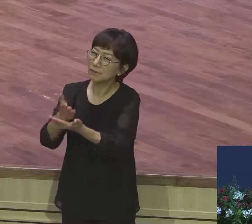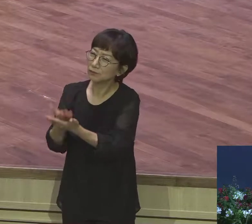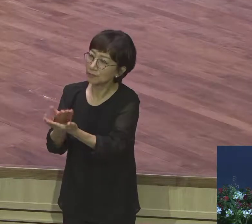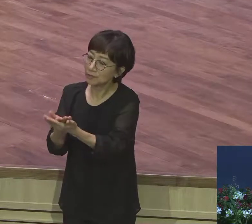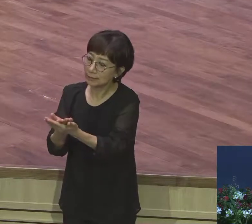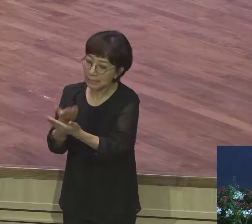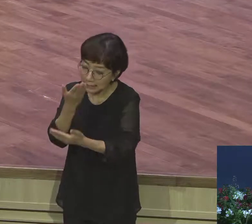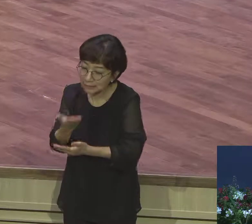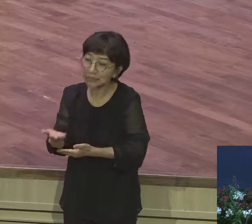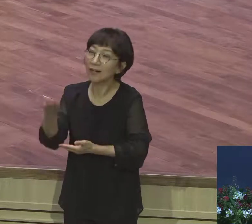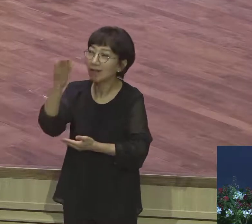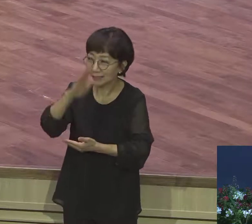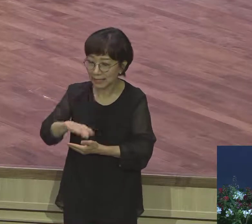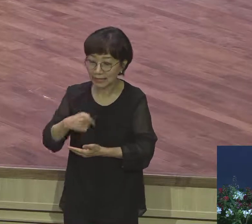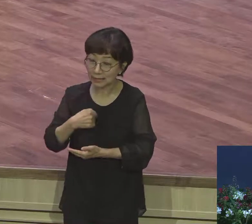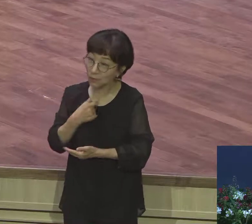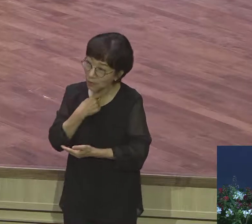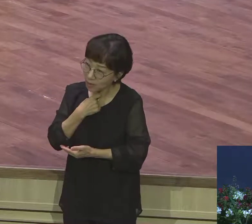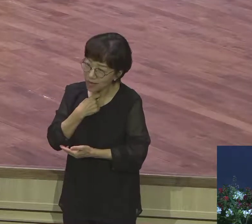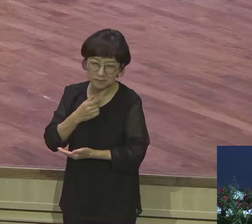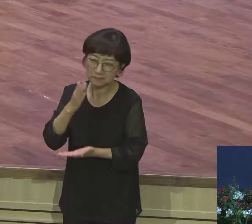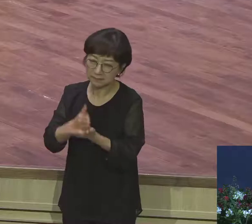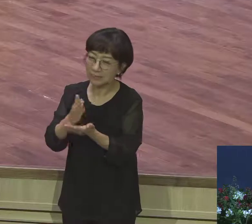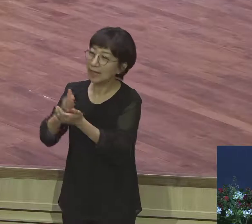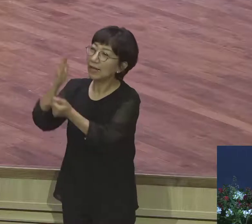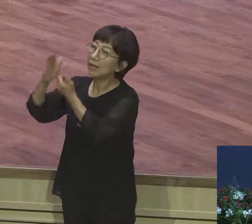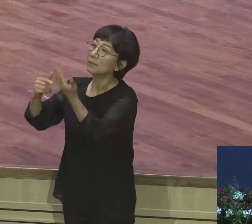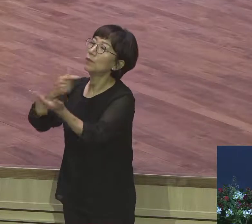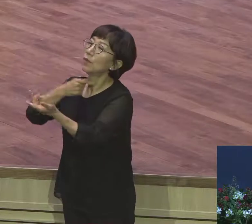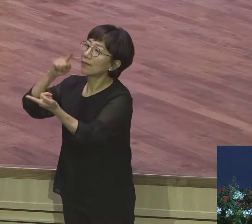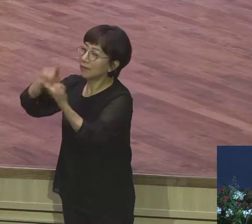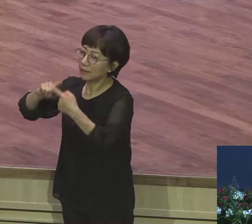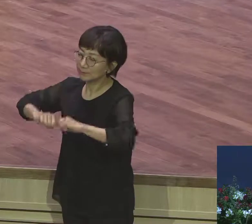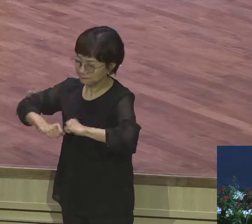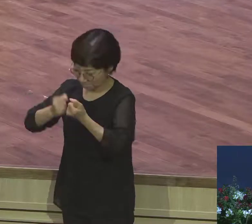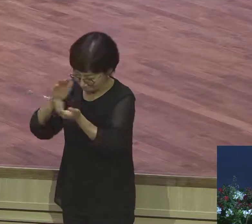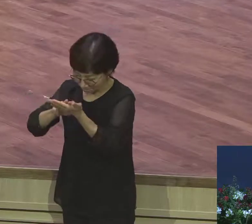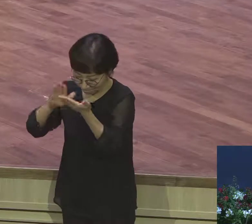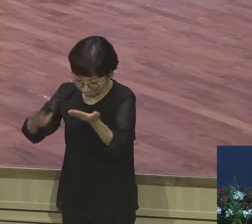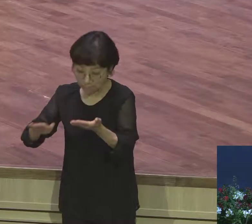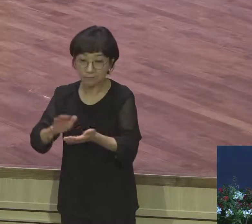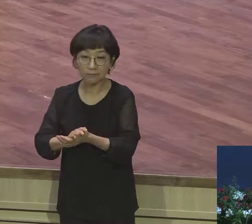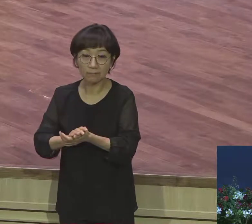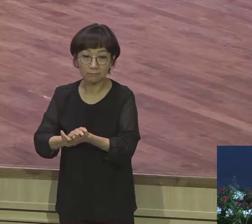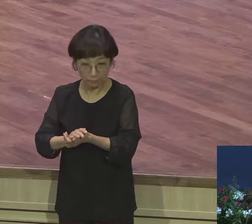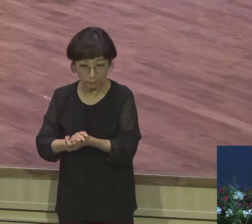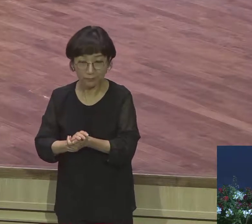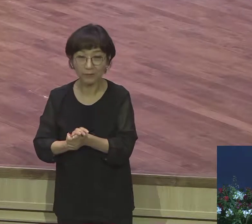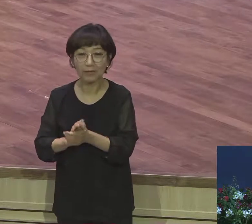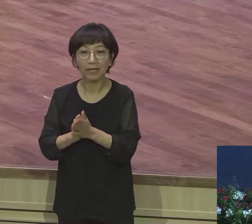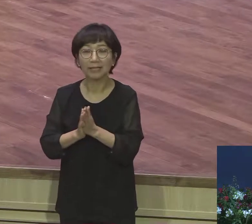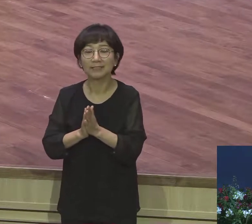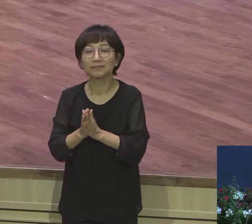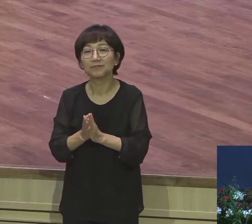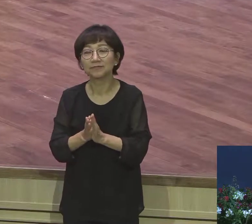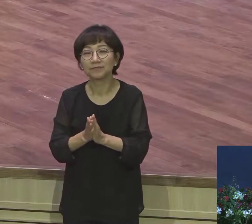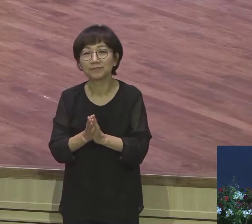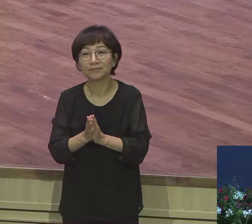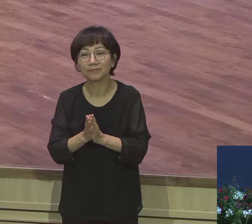아버지 원대로 이게 기도예요 아버지 원대로 기도에 대한 올바른 접근이 이루어지니까